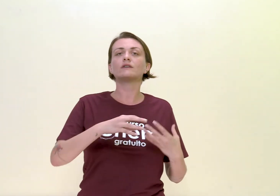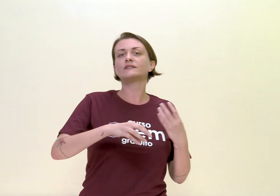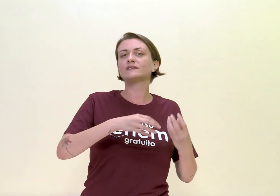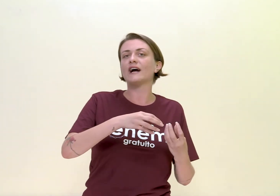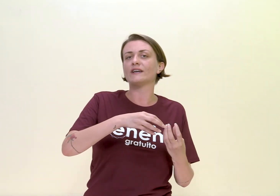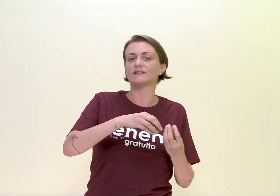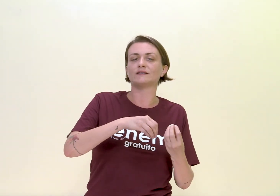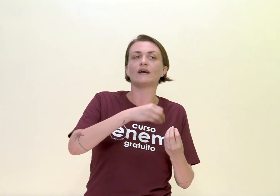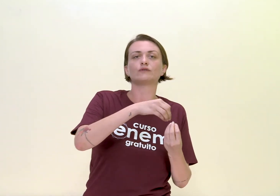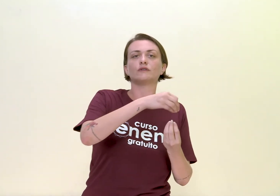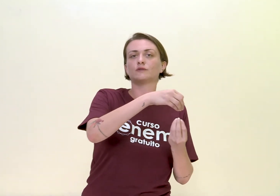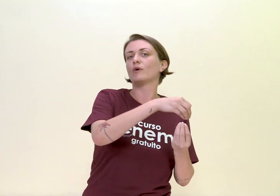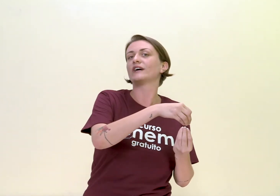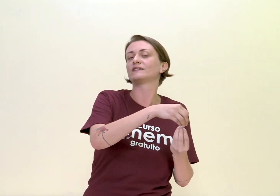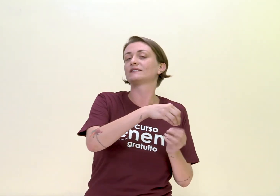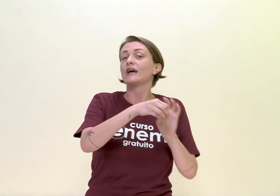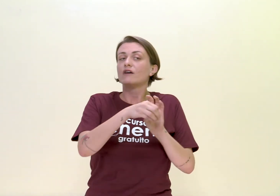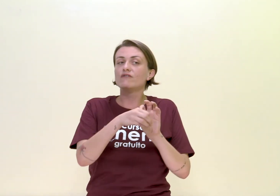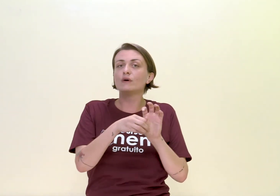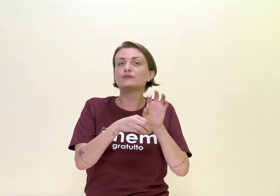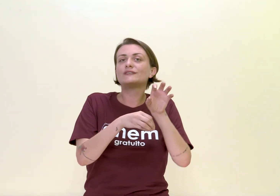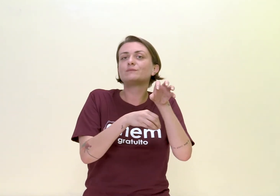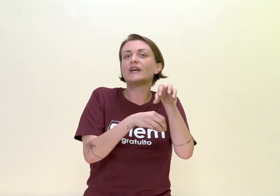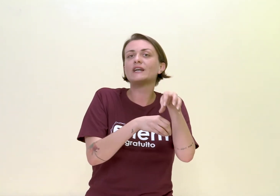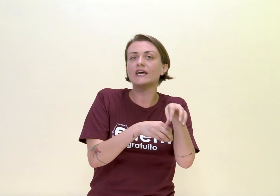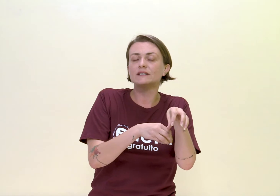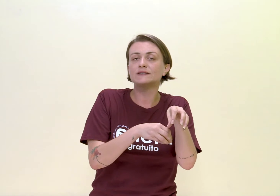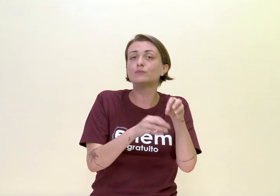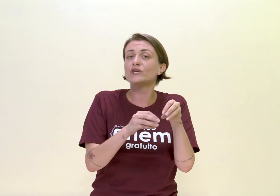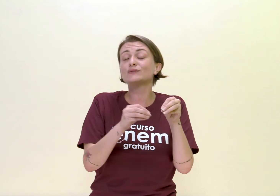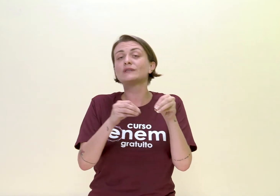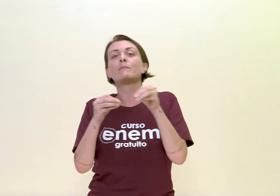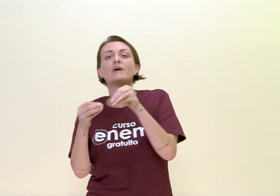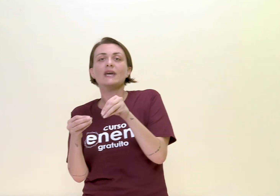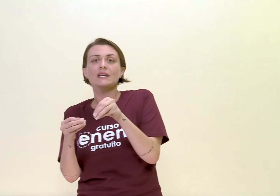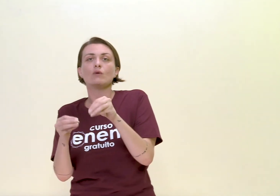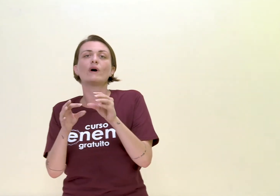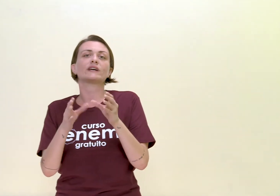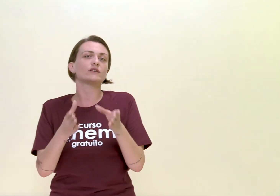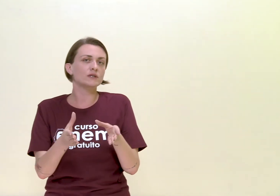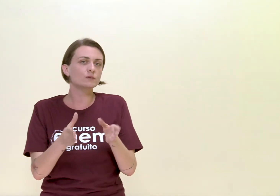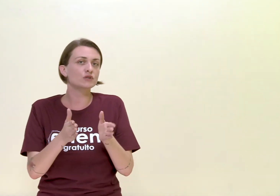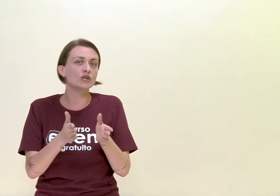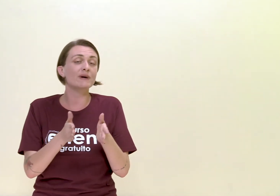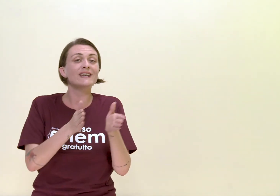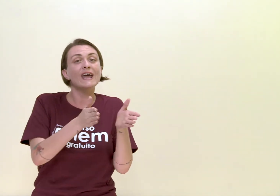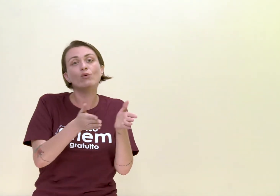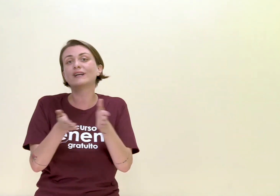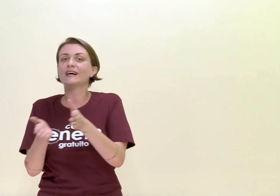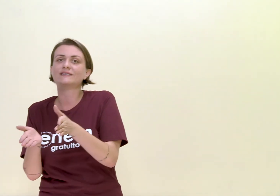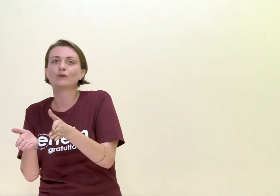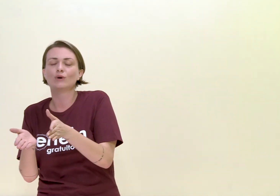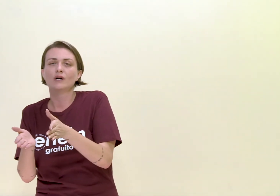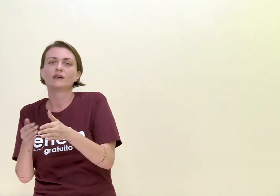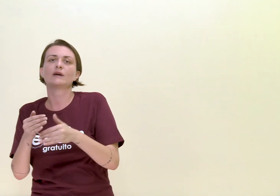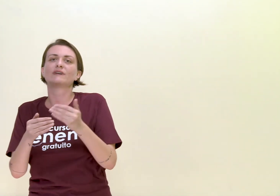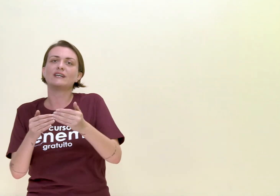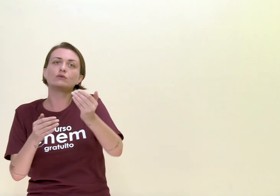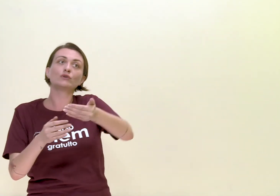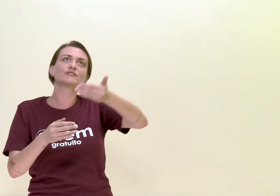Então, esses caras, os nossos poetas, vão se inspirar neles. Por isso, também, o arcadismo se chama neoclássico, que é baseado nos